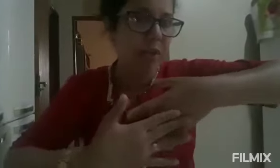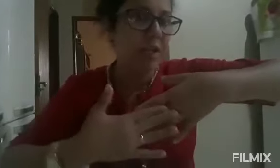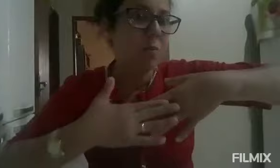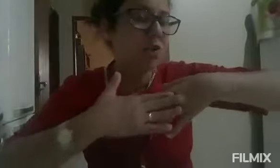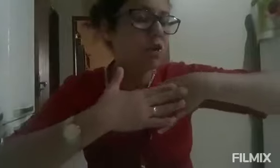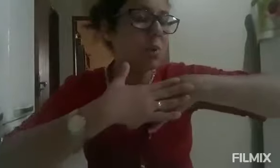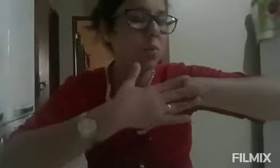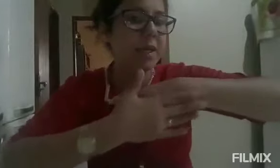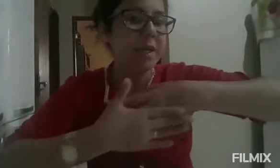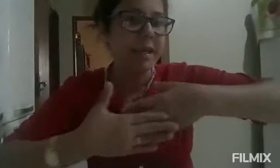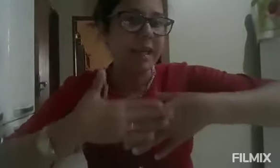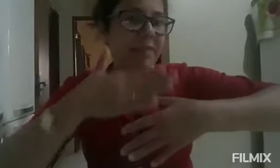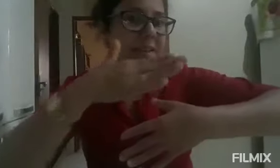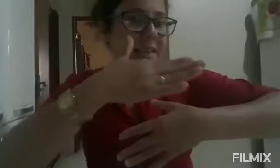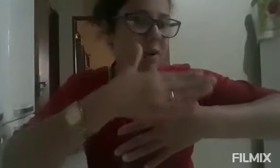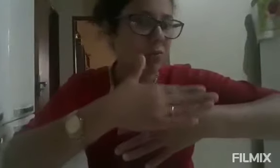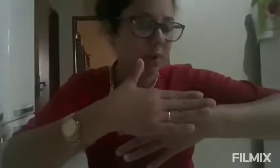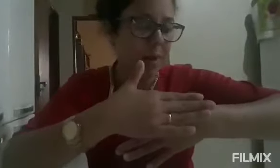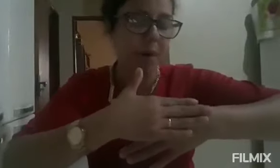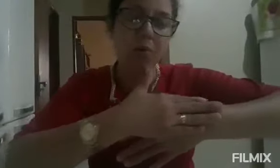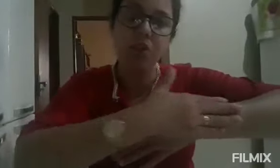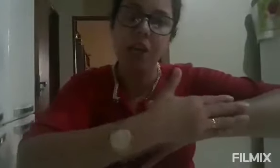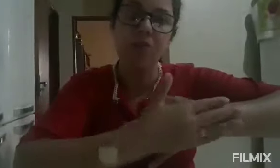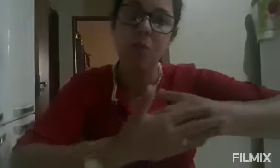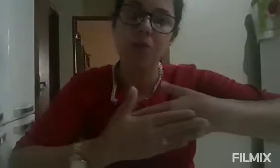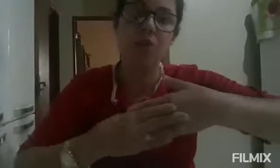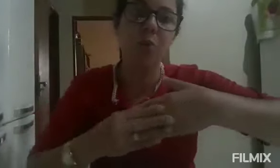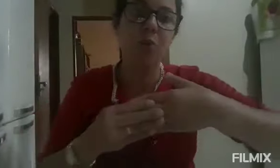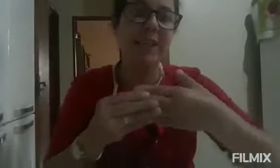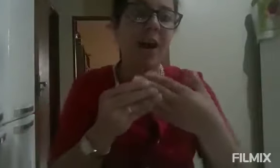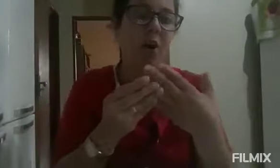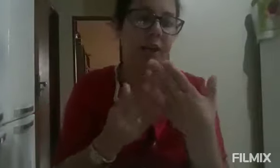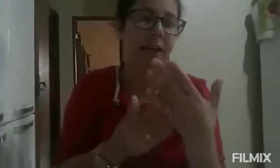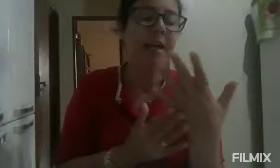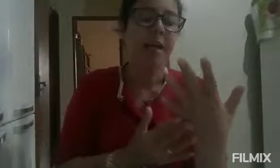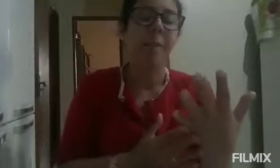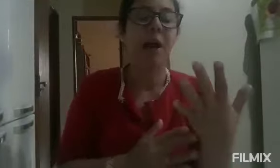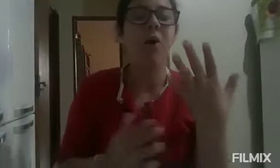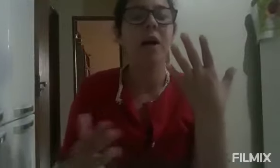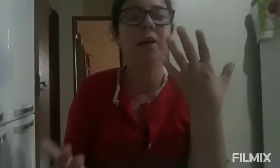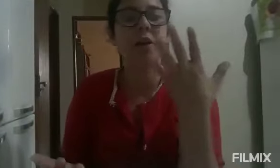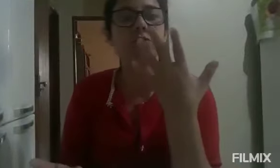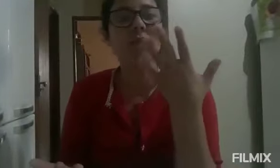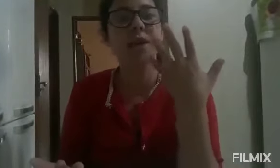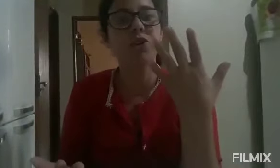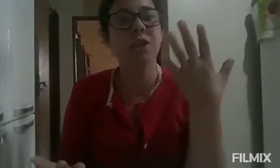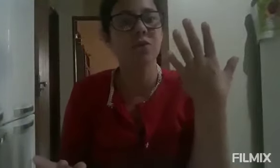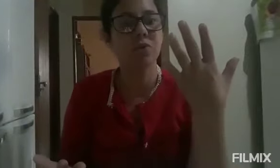começou a diminuir. Estava até essa altura a minha mão e o inchaço começou a diminuir na hora. E para a honra e glória do Senhor Jesus,